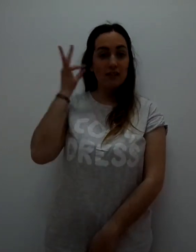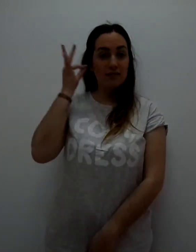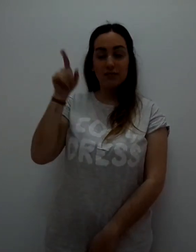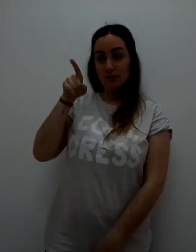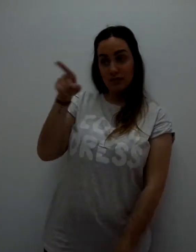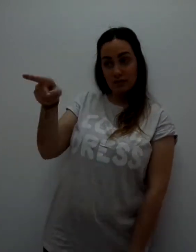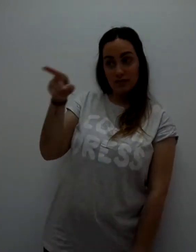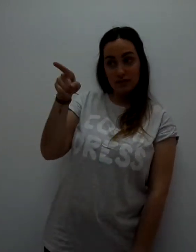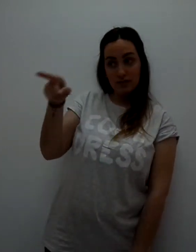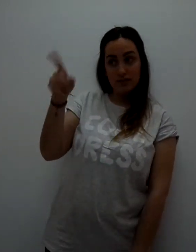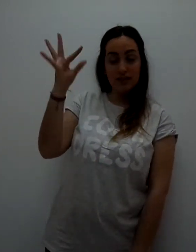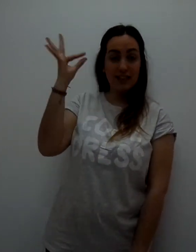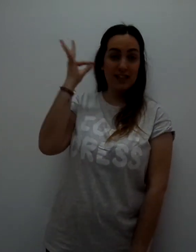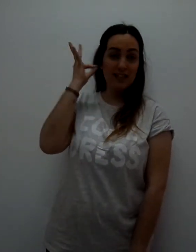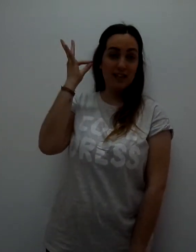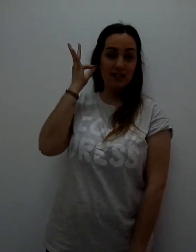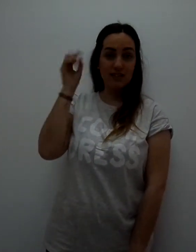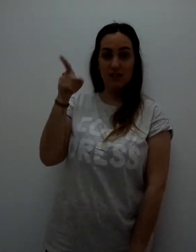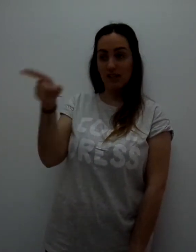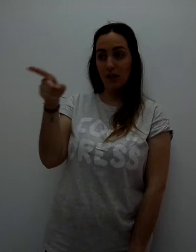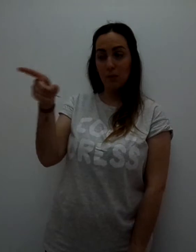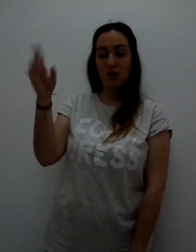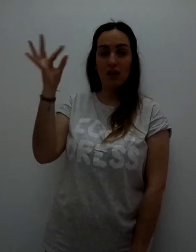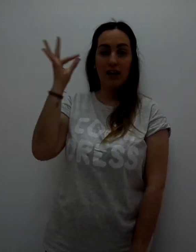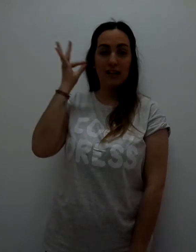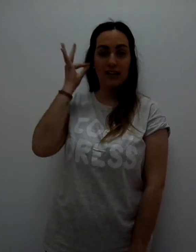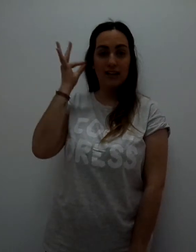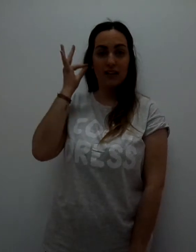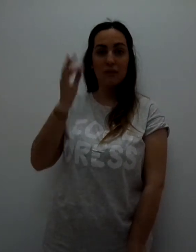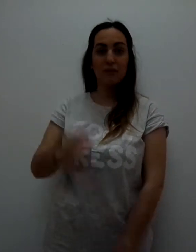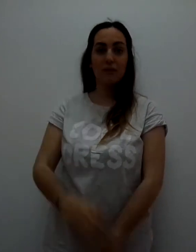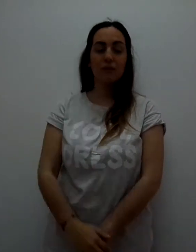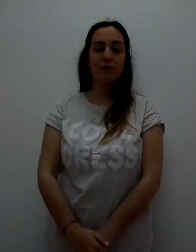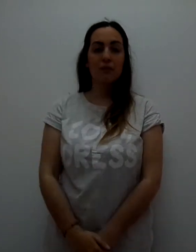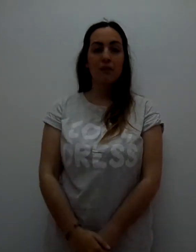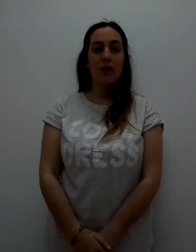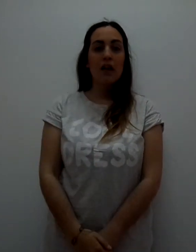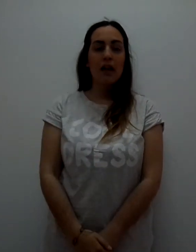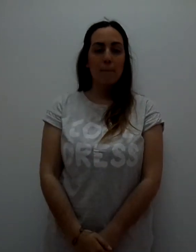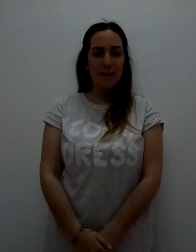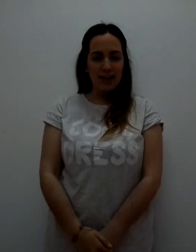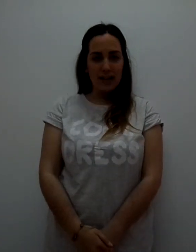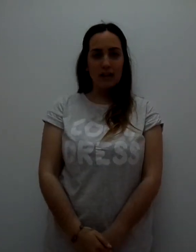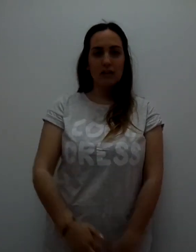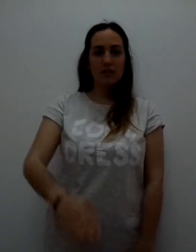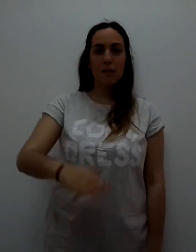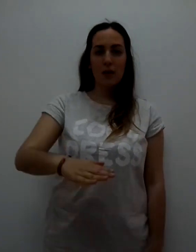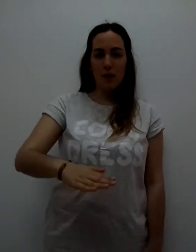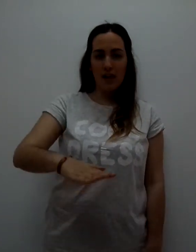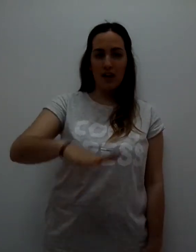Ella, ella, señalamos a la reina. Mal, malvada,